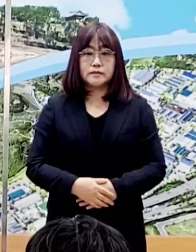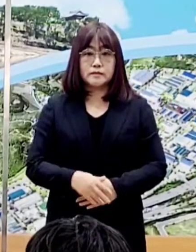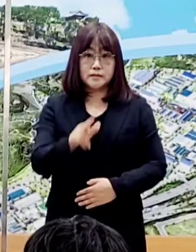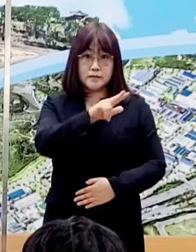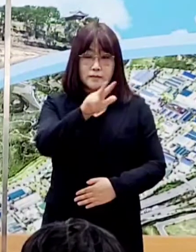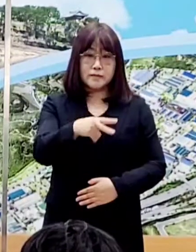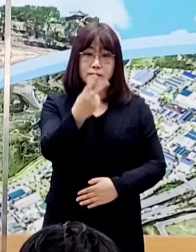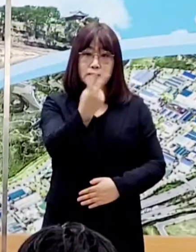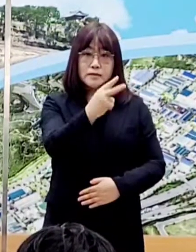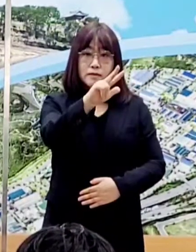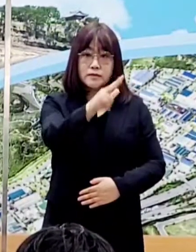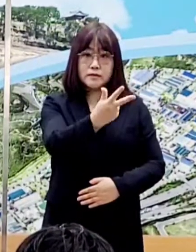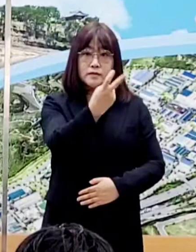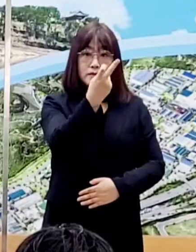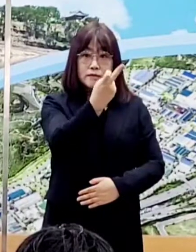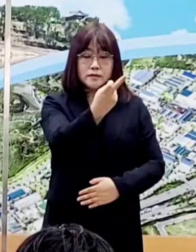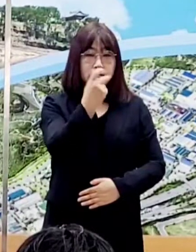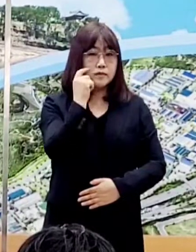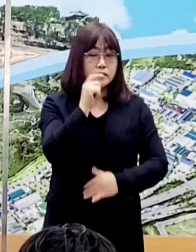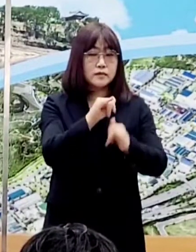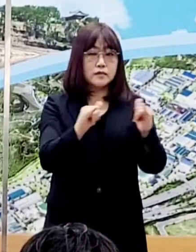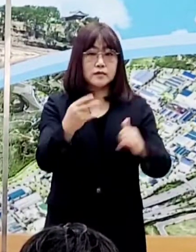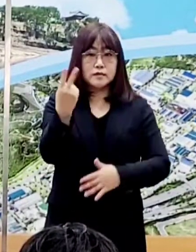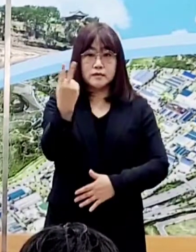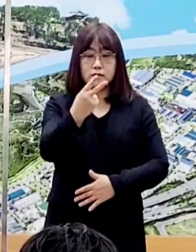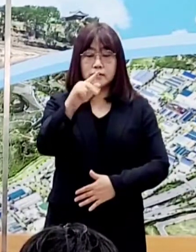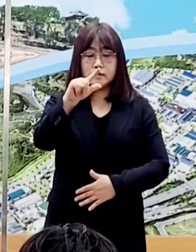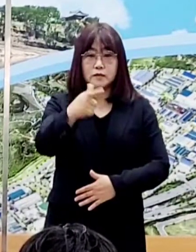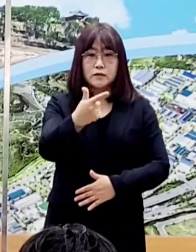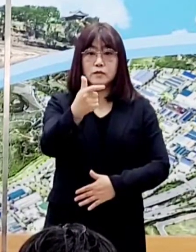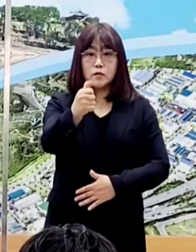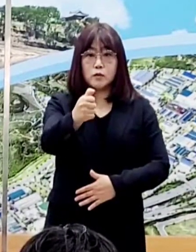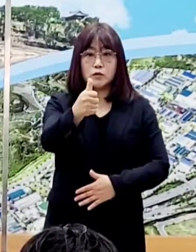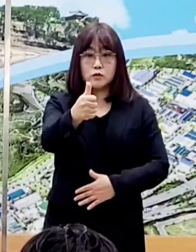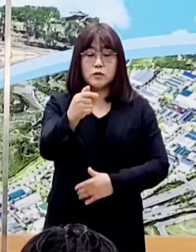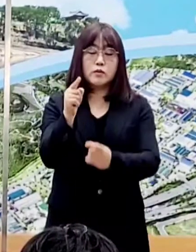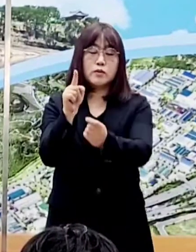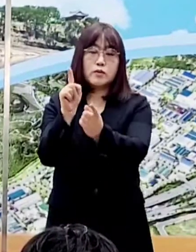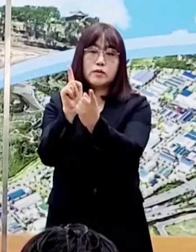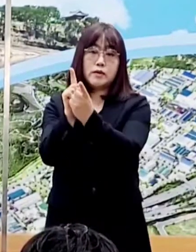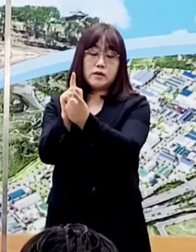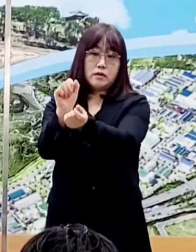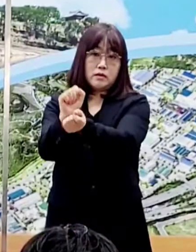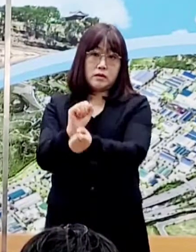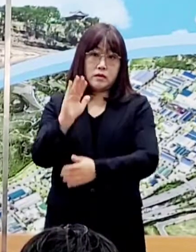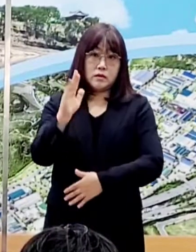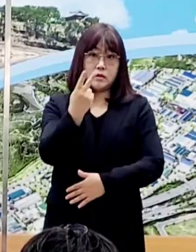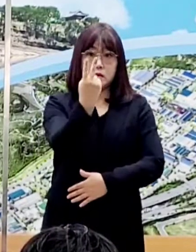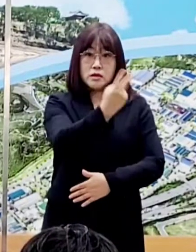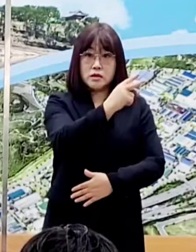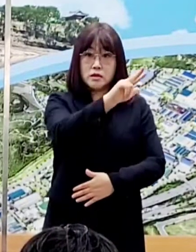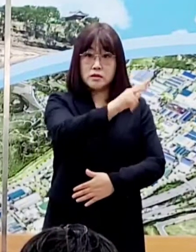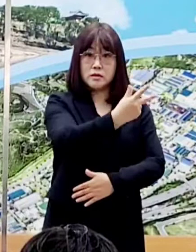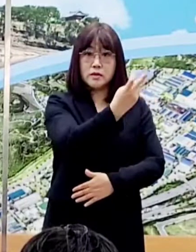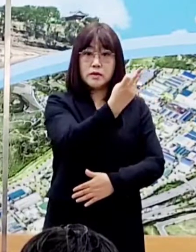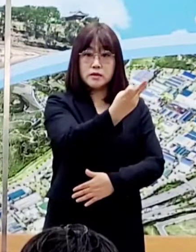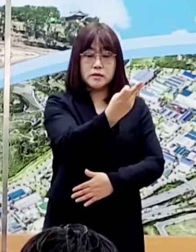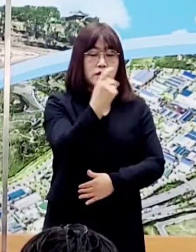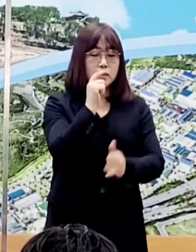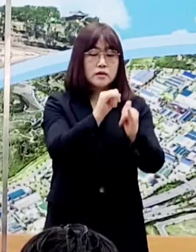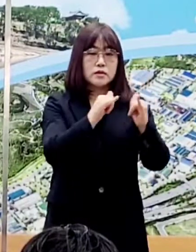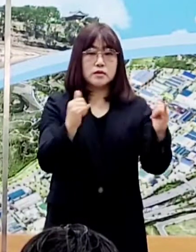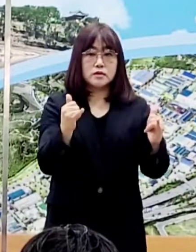진주 2712번 확진자는 2655번의 접촉자이고, 진주 2713번